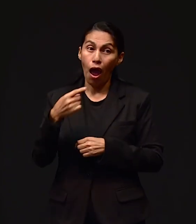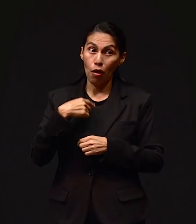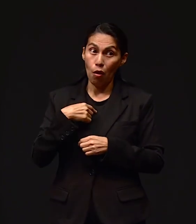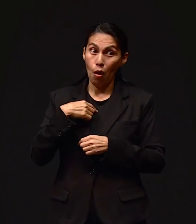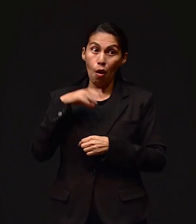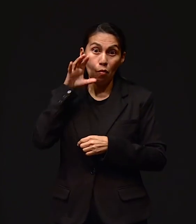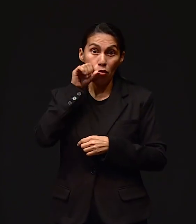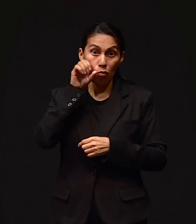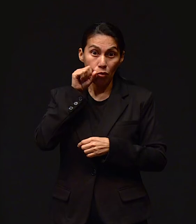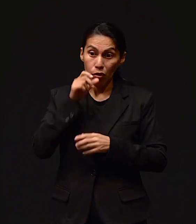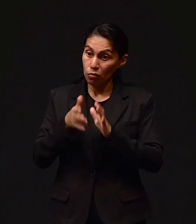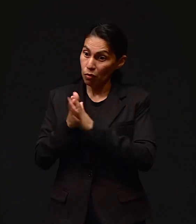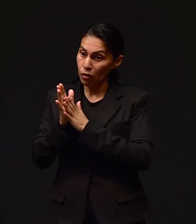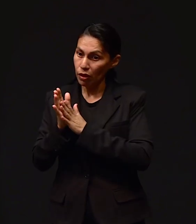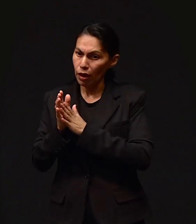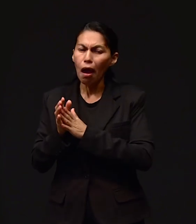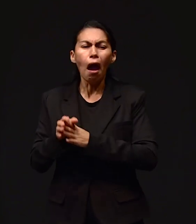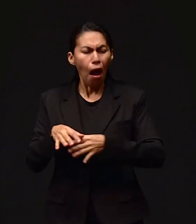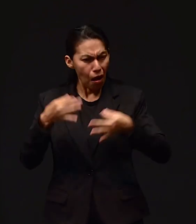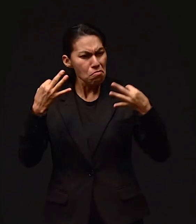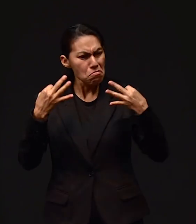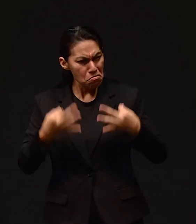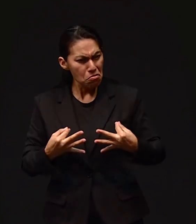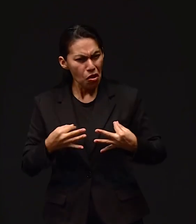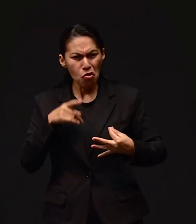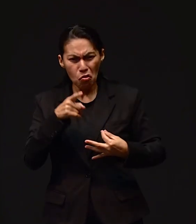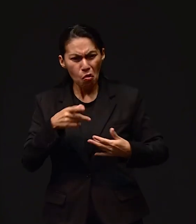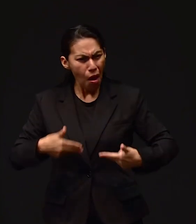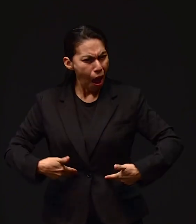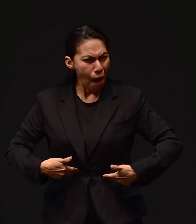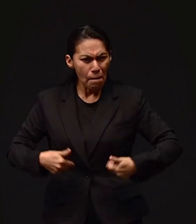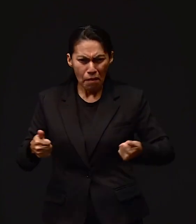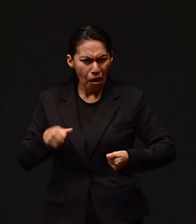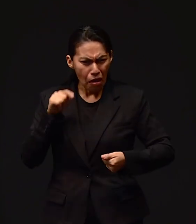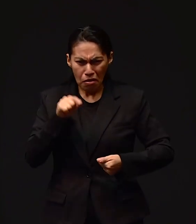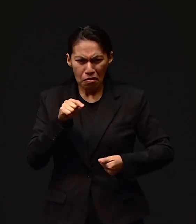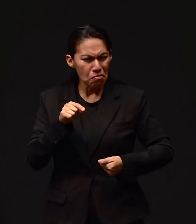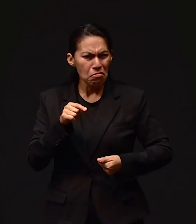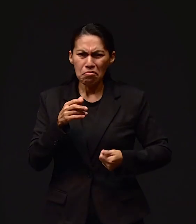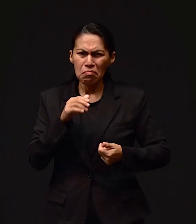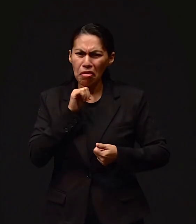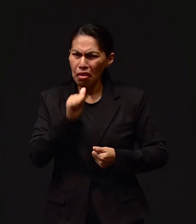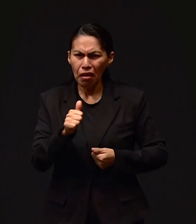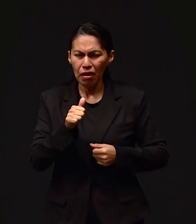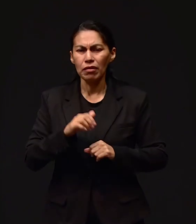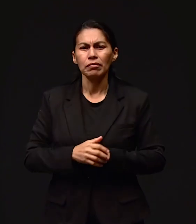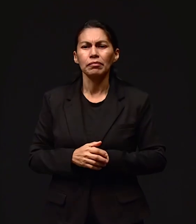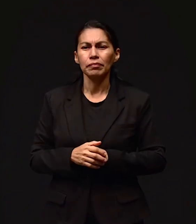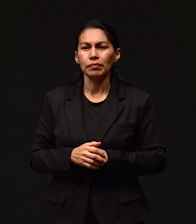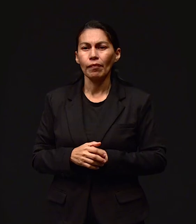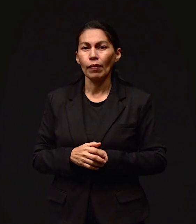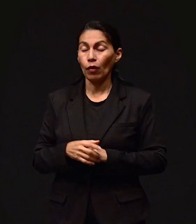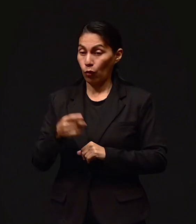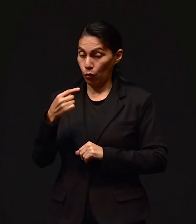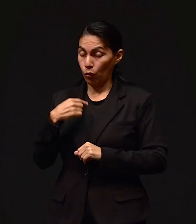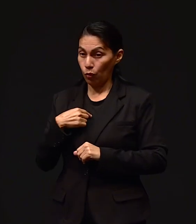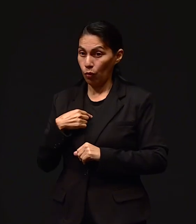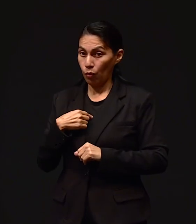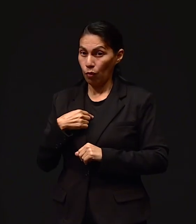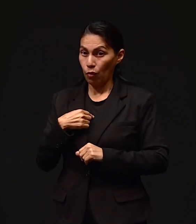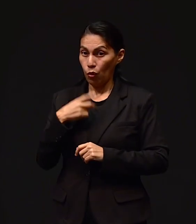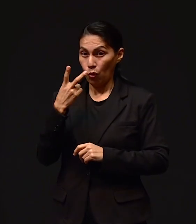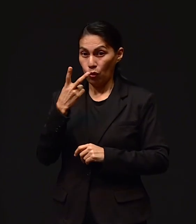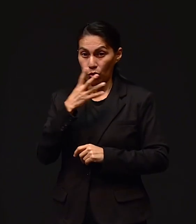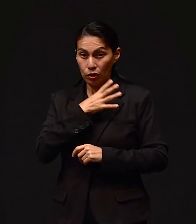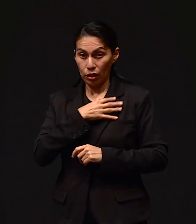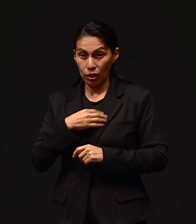bien. Yo sé que Montemorelos tú no te mueres de hambre, me dijo. Le dije yo, voy para apoyar a nuestras hijas, porque ya teníamos dos muchachas aquí